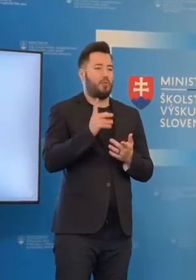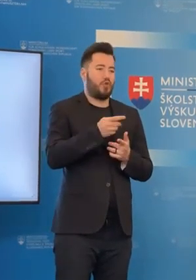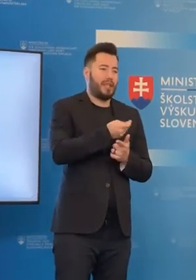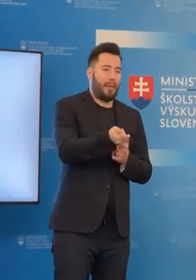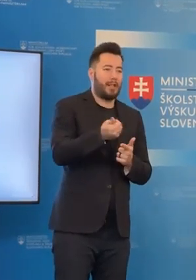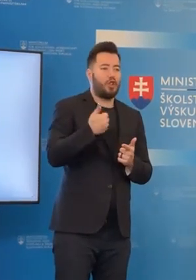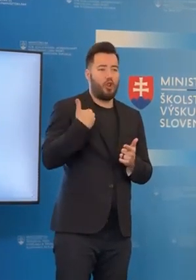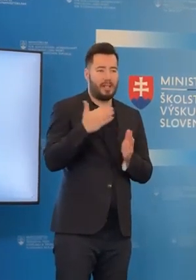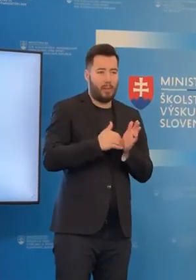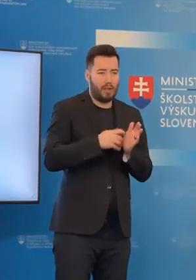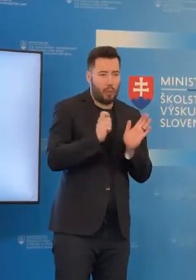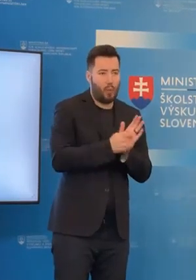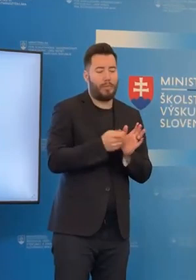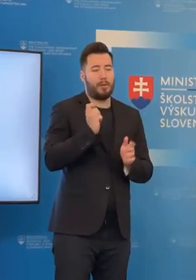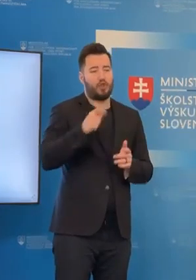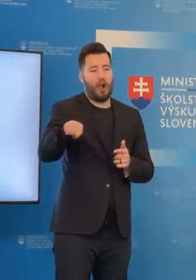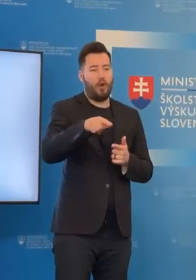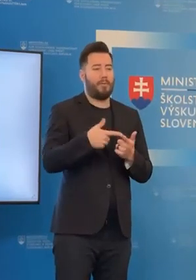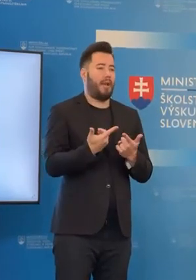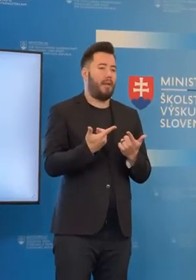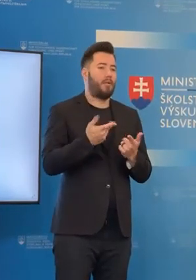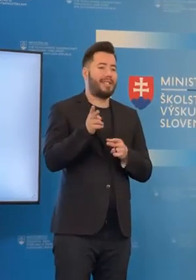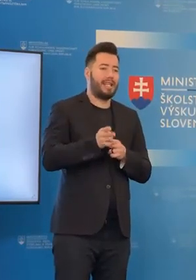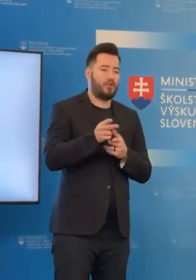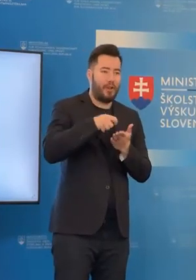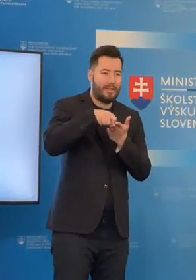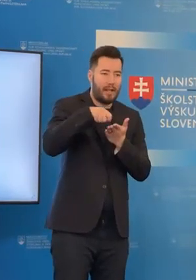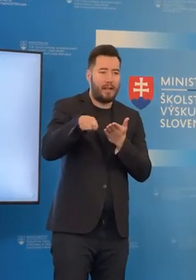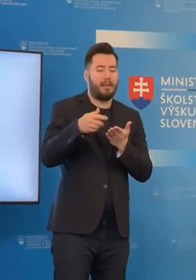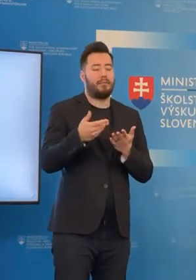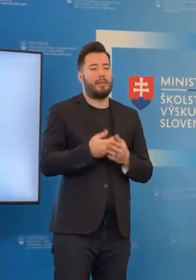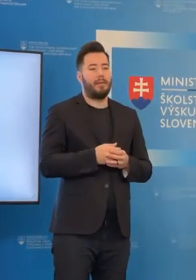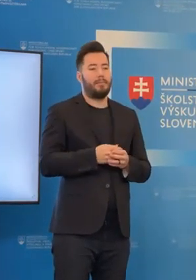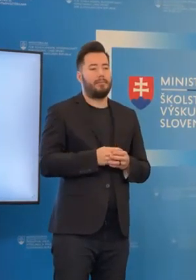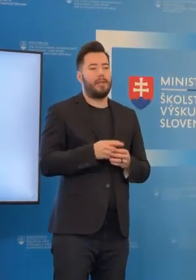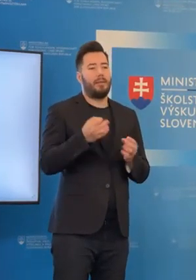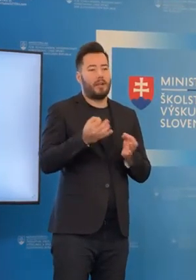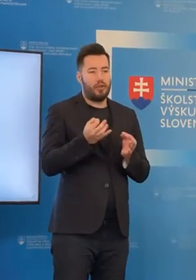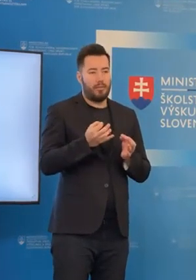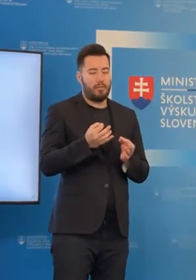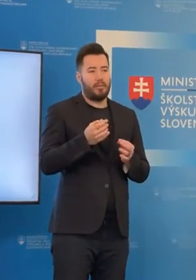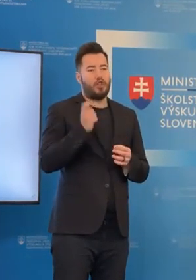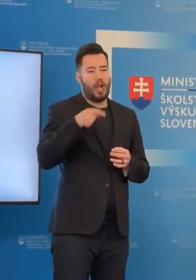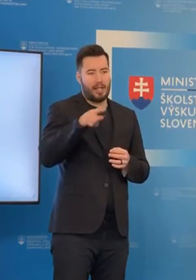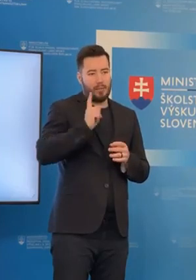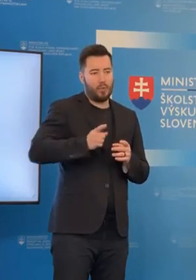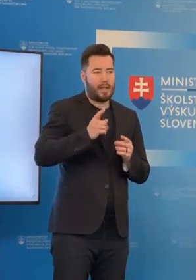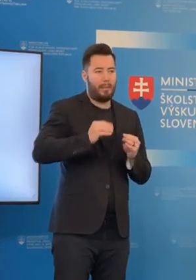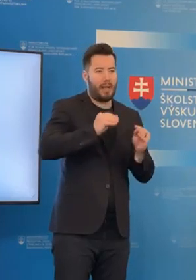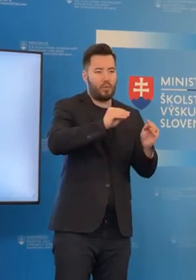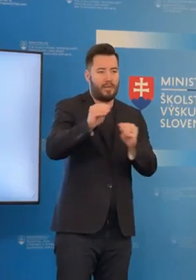cestovné, lebo na základe komunikácie s jednotlivými riaditeľmi. Musia využívať aj presun týchto žiakov. Môžu si